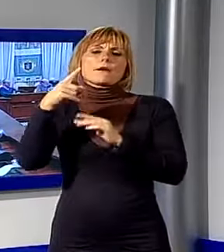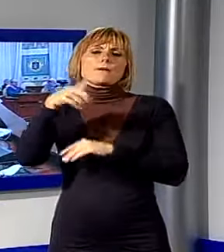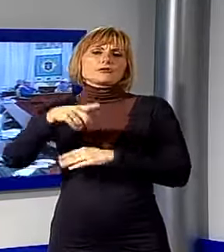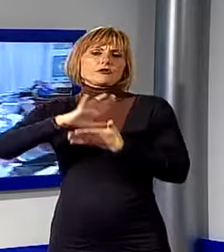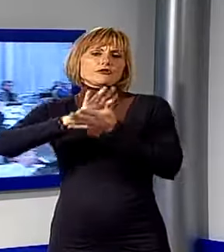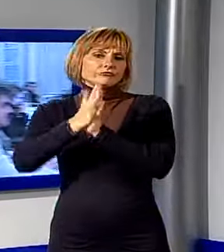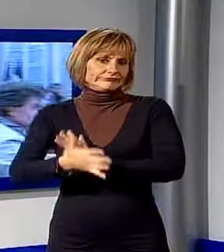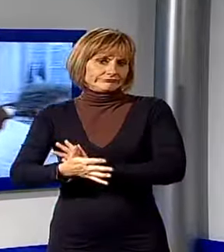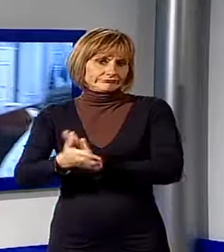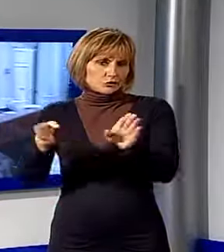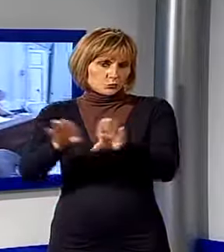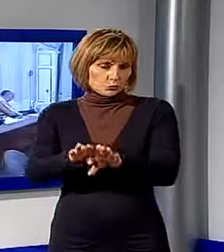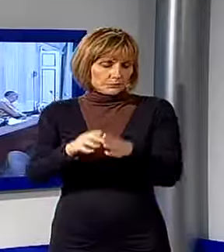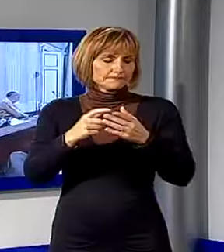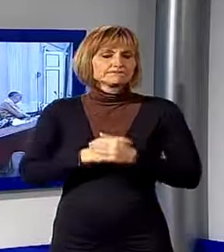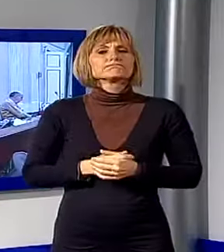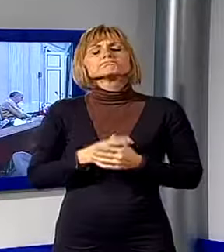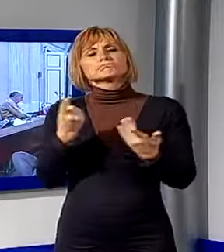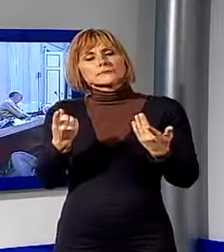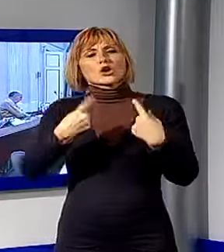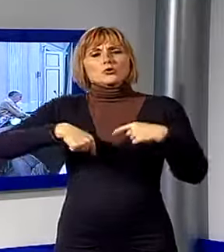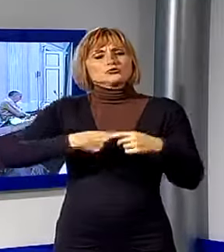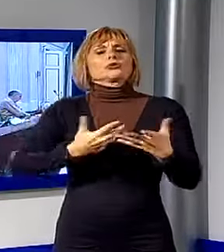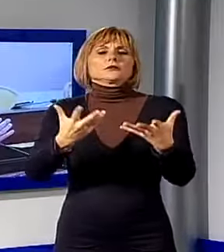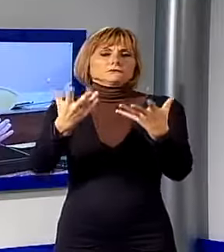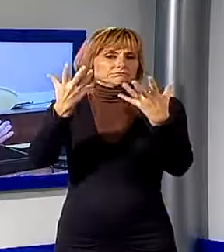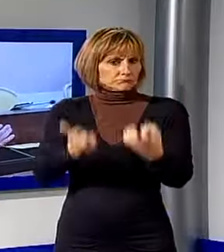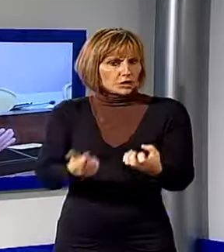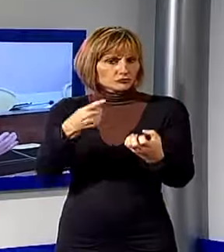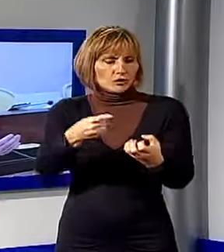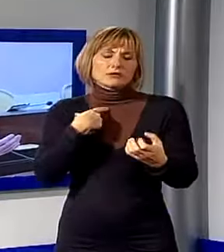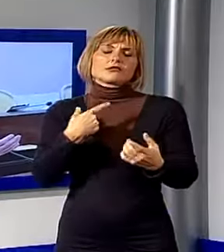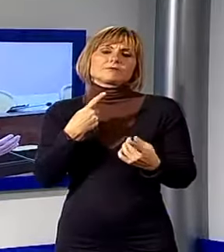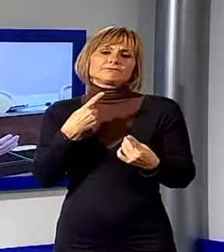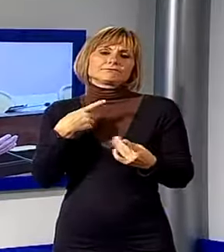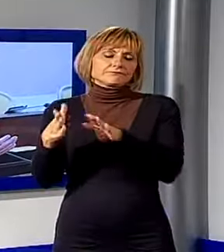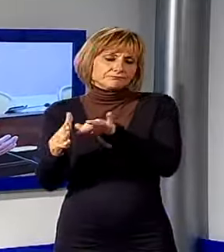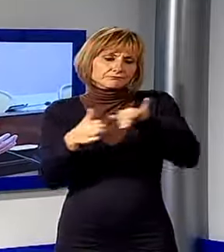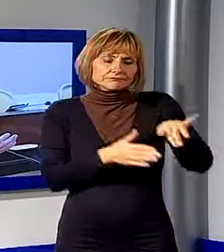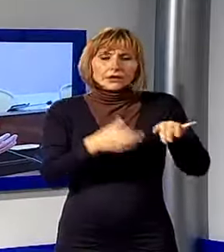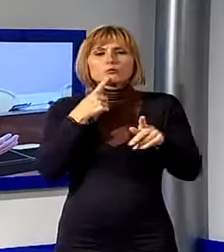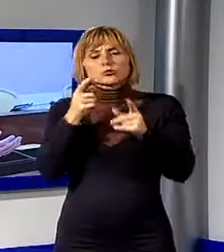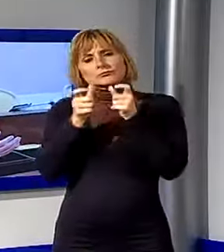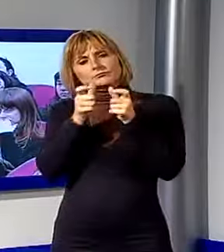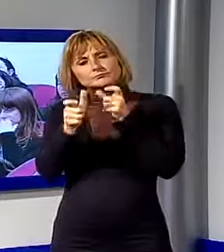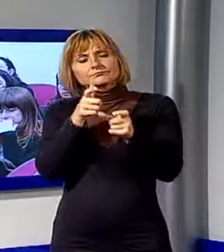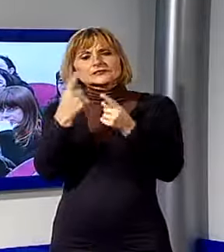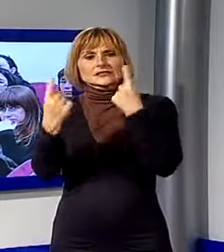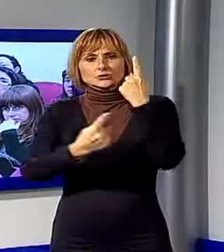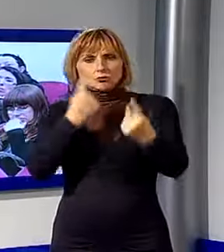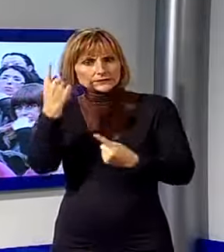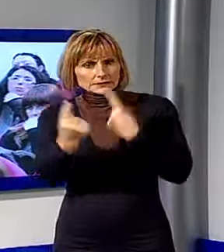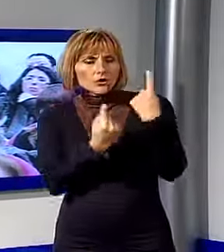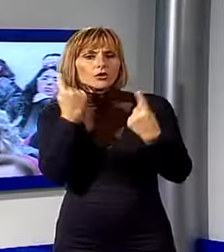La richiesta è stata accolta all'unanimità e i lavori del Consiglio sono dunque proseguiti dibattendo proprio sulla questione e richiamando in maniera